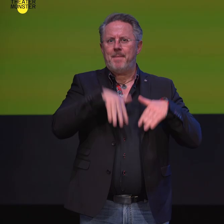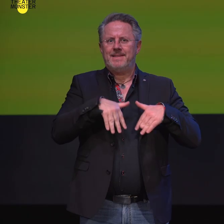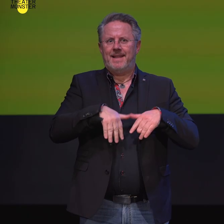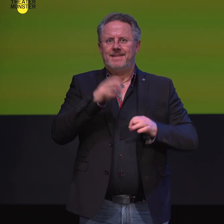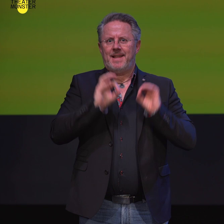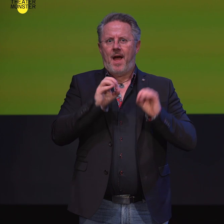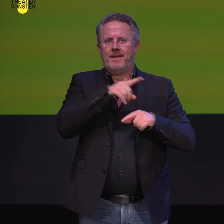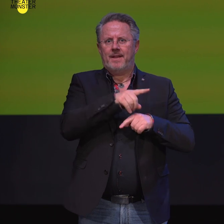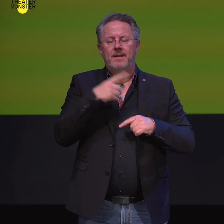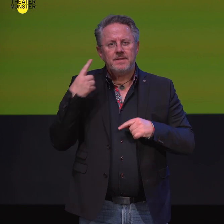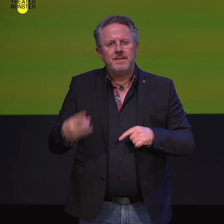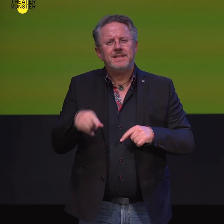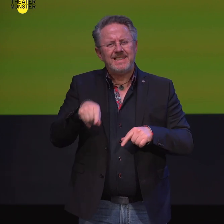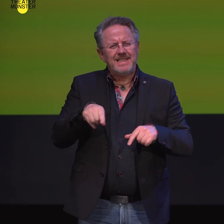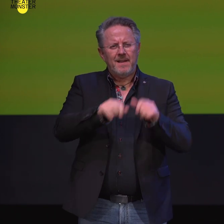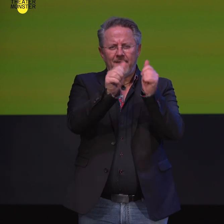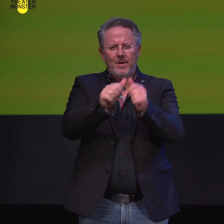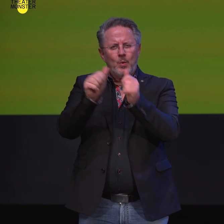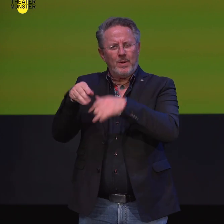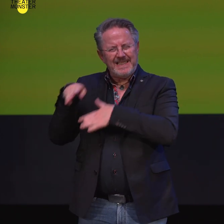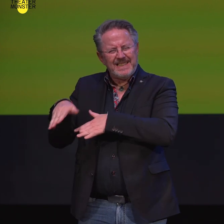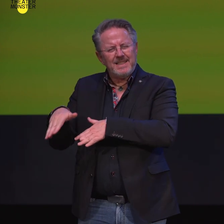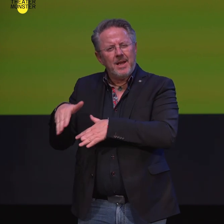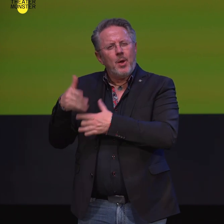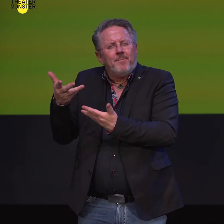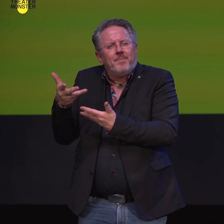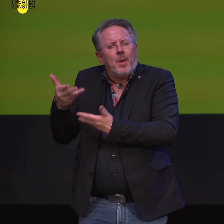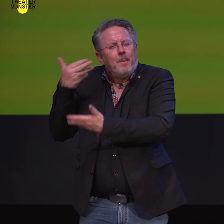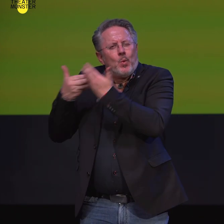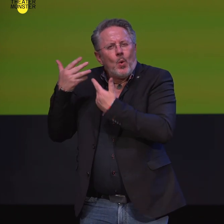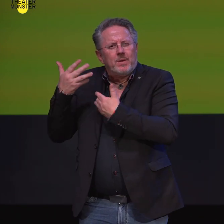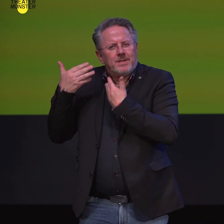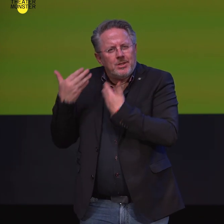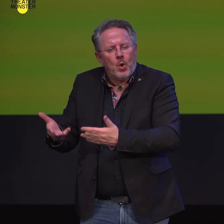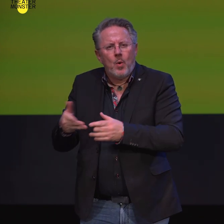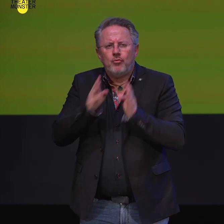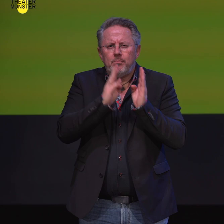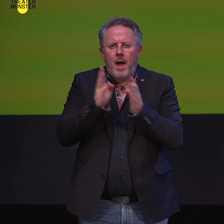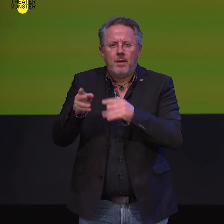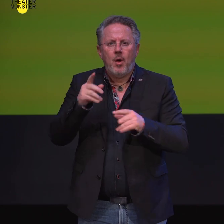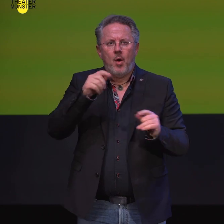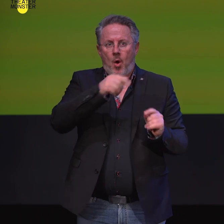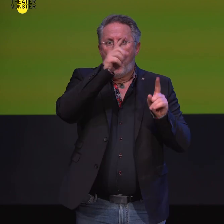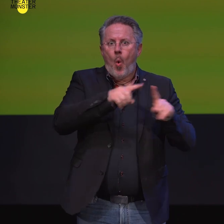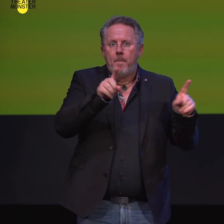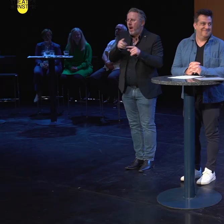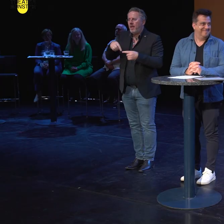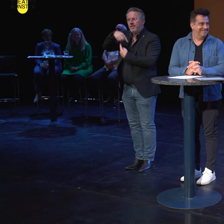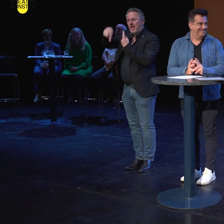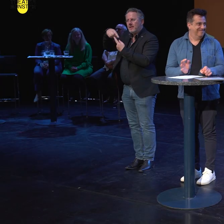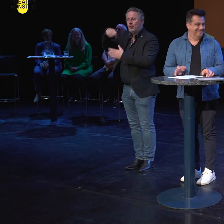Wir werden die Figuren und die Themen des Ertrigen-Mythos durch alle Sparten versuchen zu schicken, Oper, Tanz und Schauspiel.